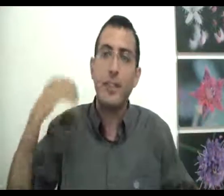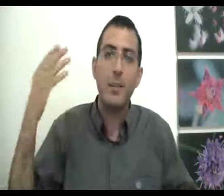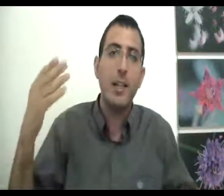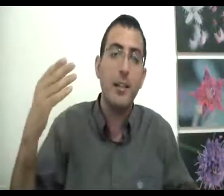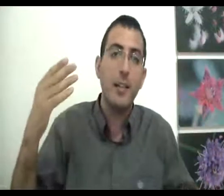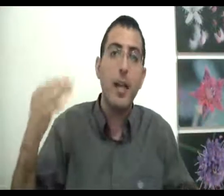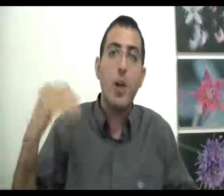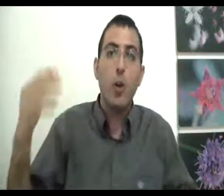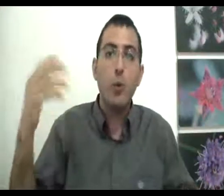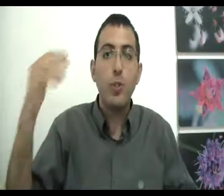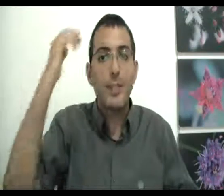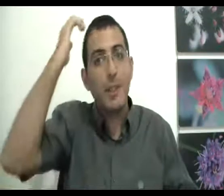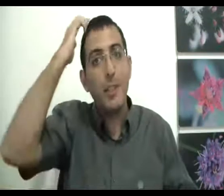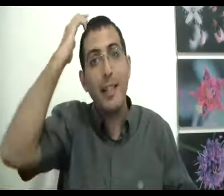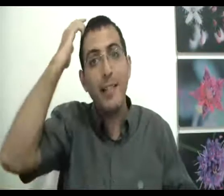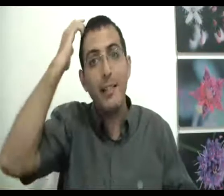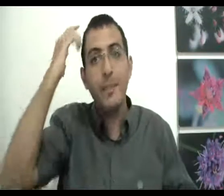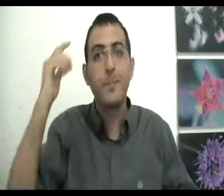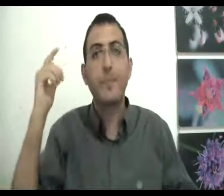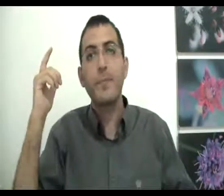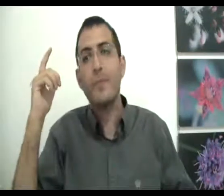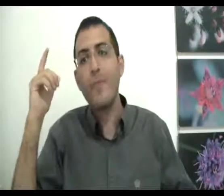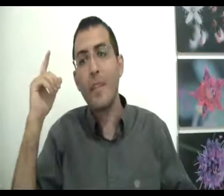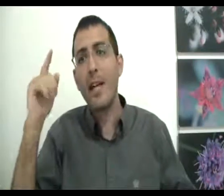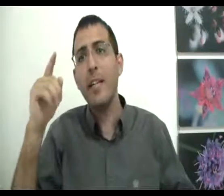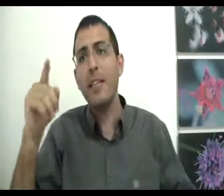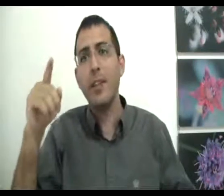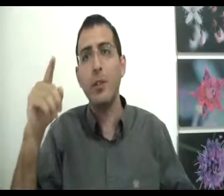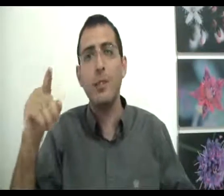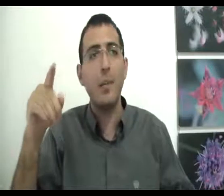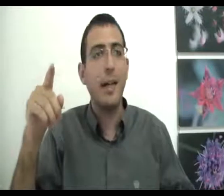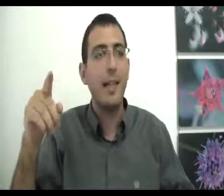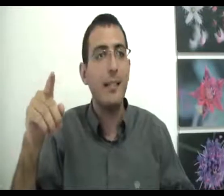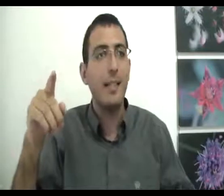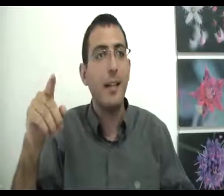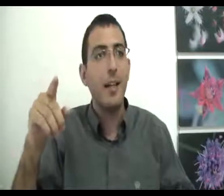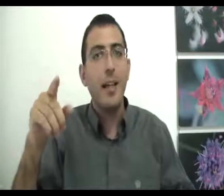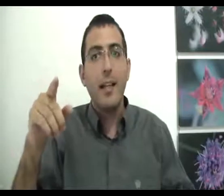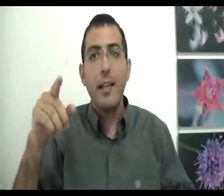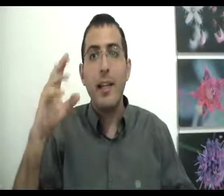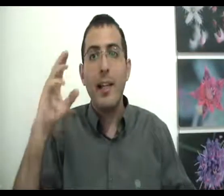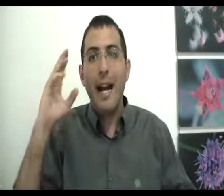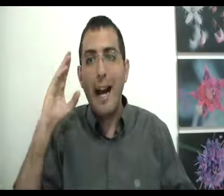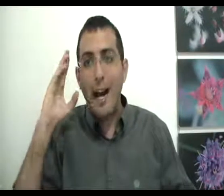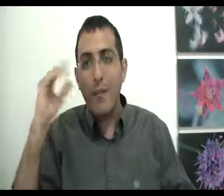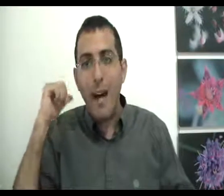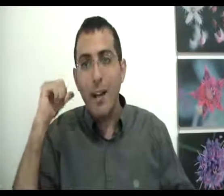גם את העתיד כל תחושת הזמן של העתיד, גם היא דבר שנוצר ברגע הזה כי עבר